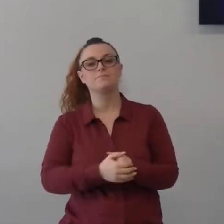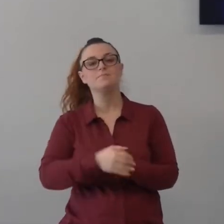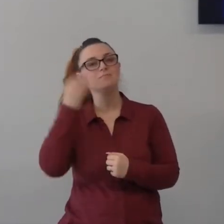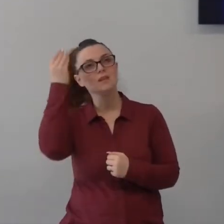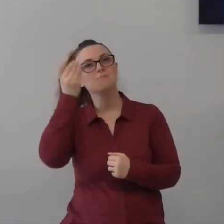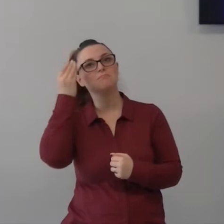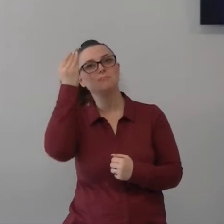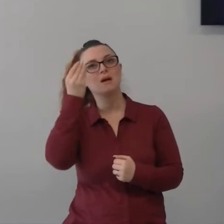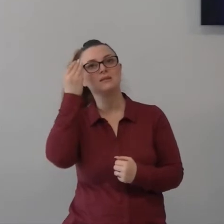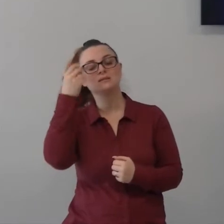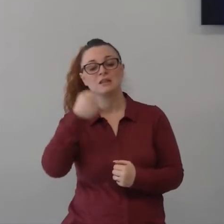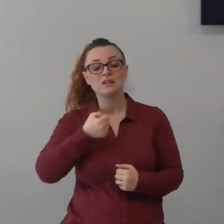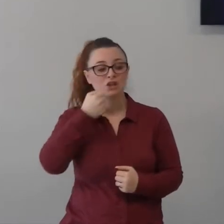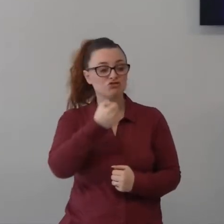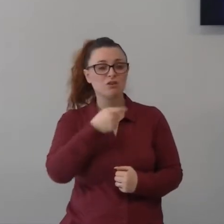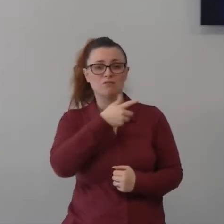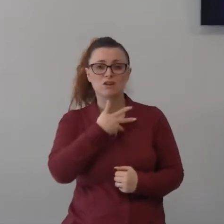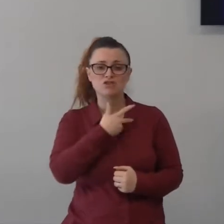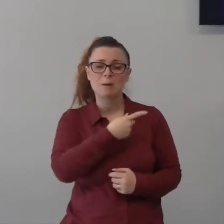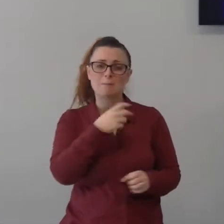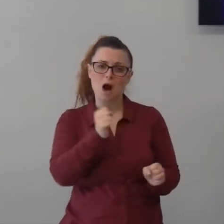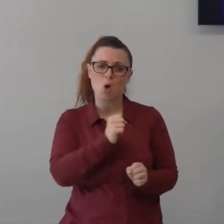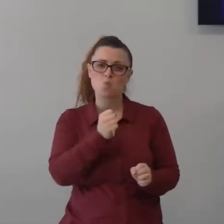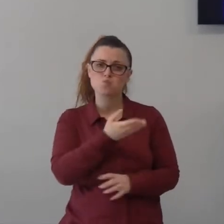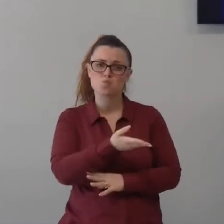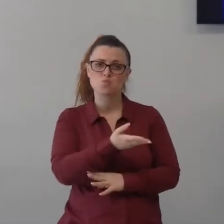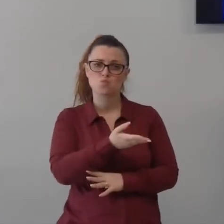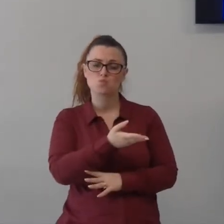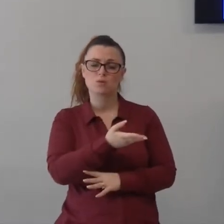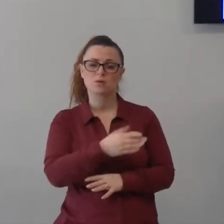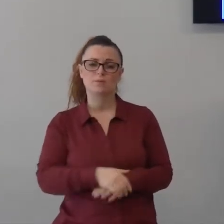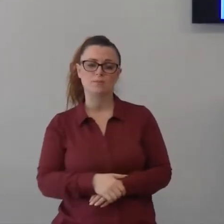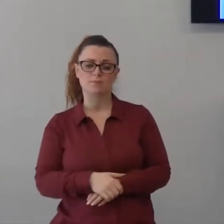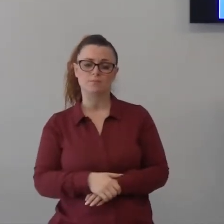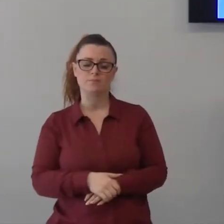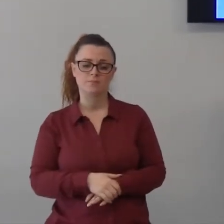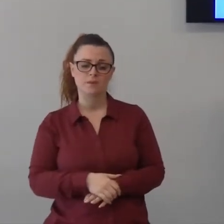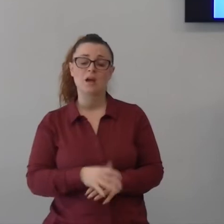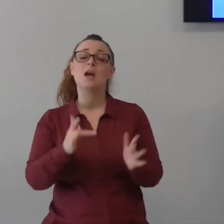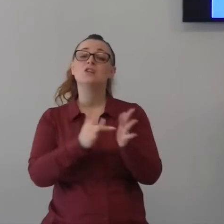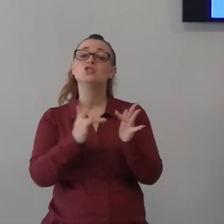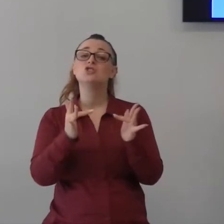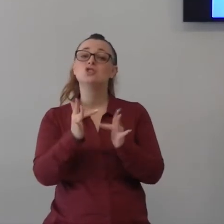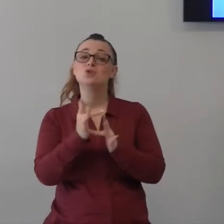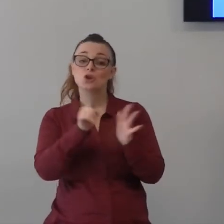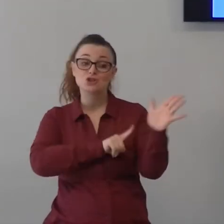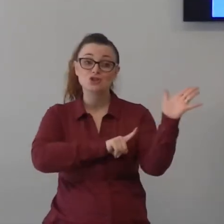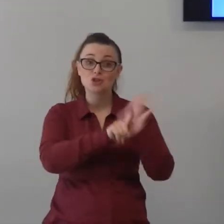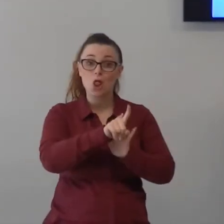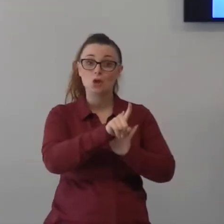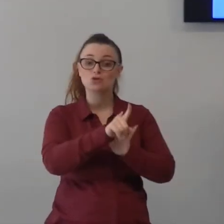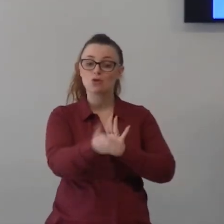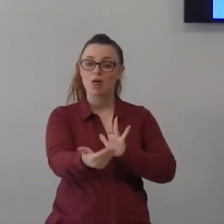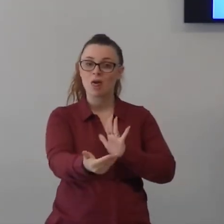e lo fa in una maniera che non servirà soltanto questa volta Gesù non gli dà una soluzione immediata non gli dà una